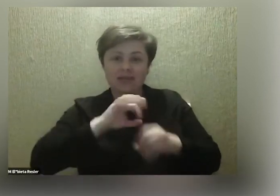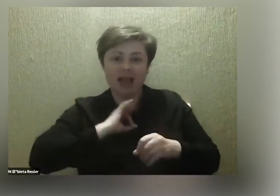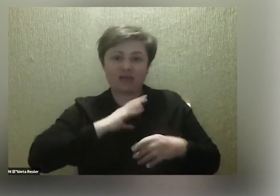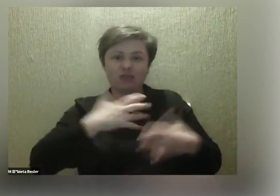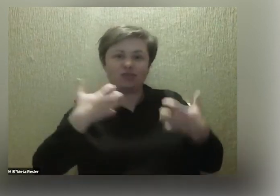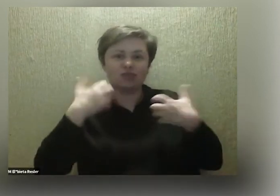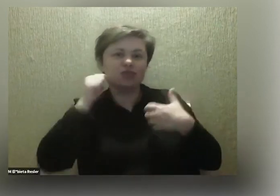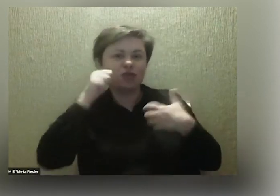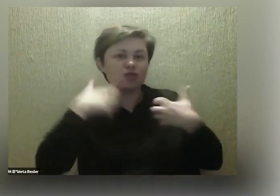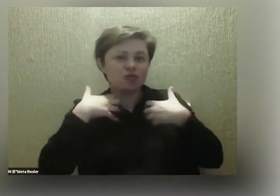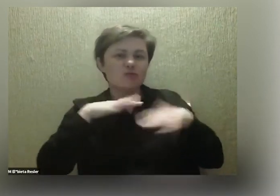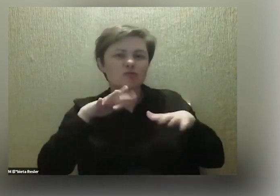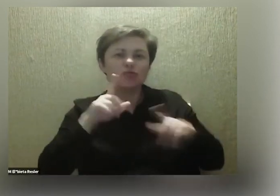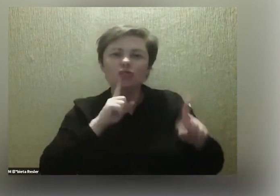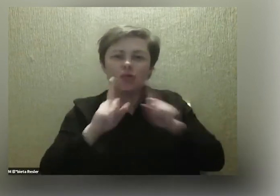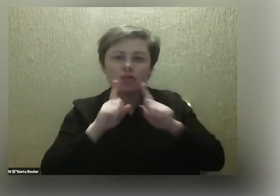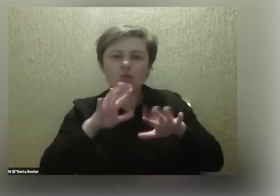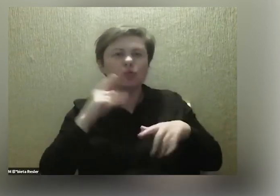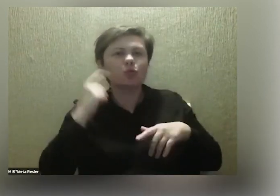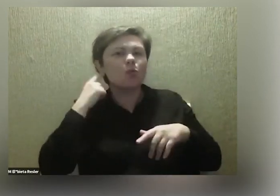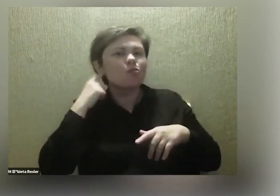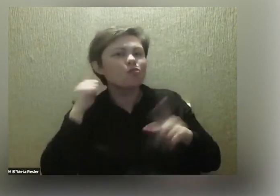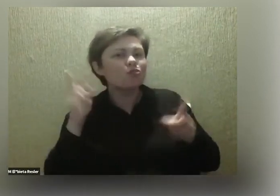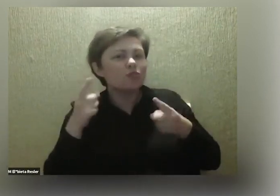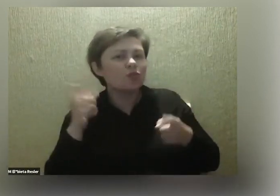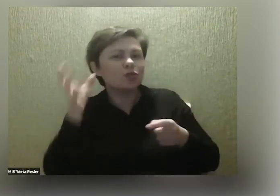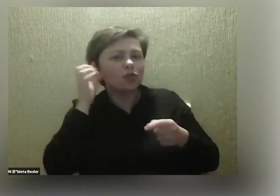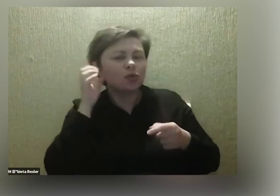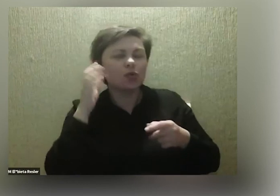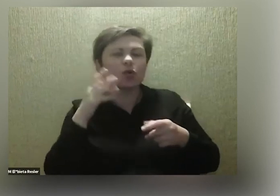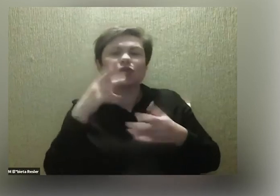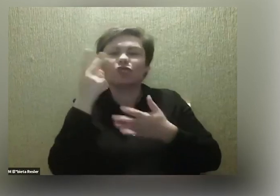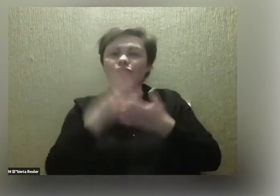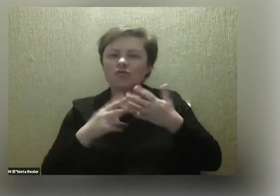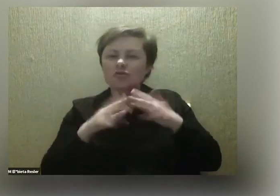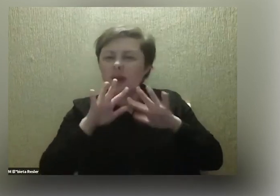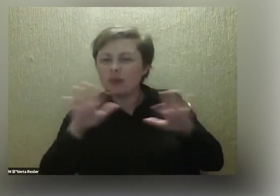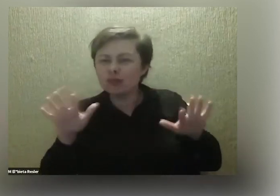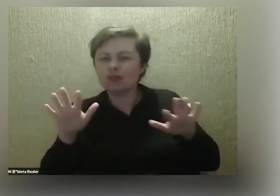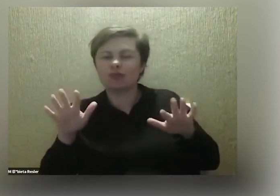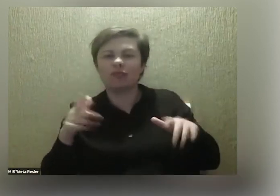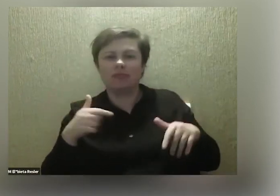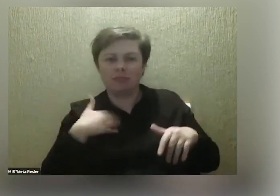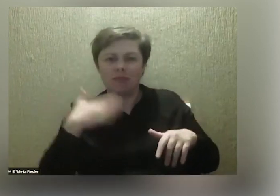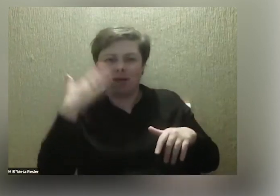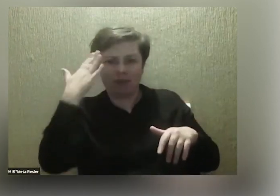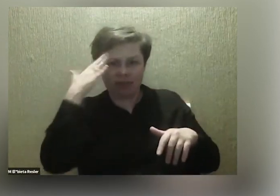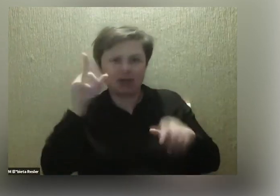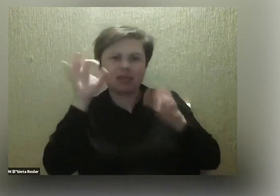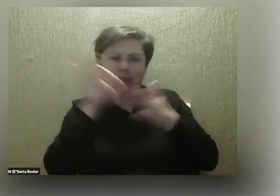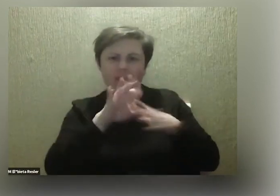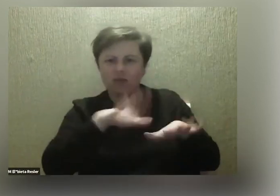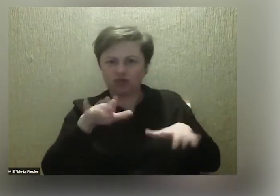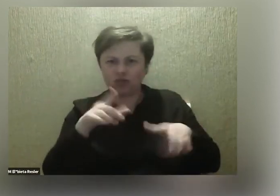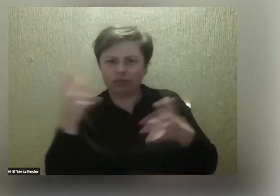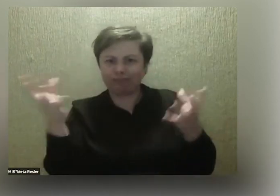dużo się rozmawia, dużo się słucha muzyki, dużo się czyta, no to mam nadzieję, że one na tym przesiąkną trochę.